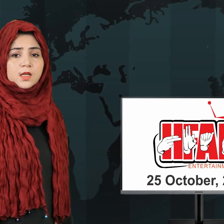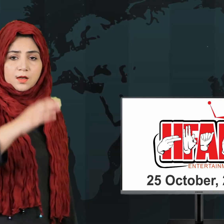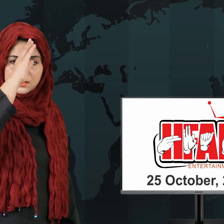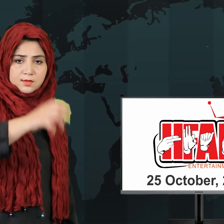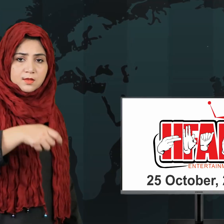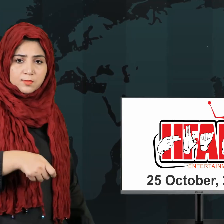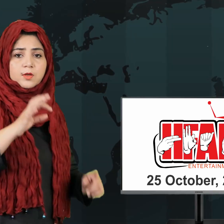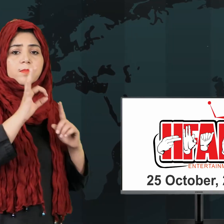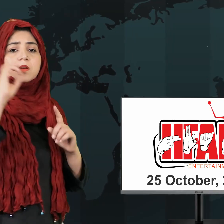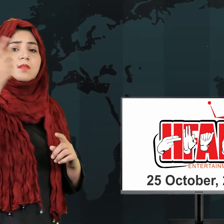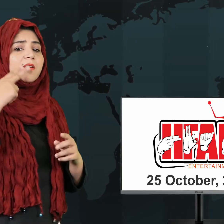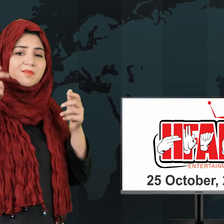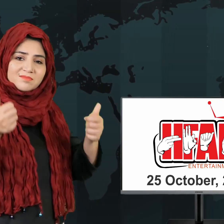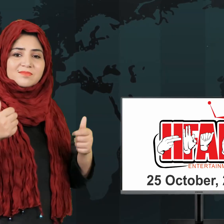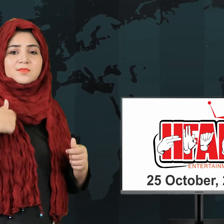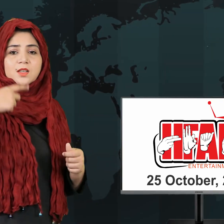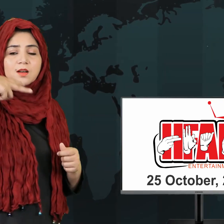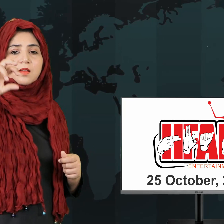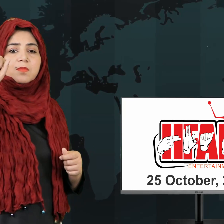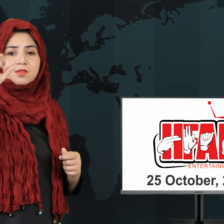असलाम लेकूंग, मैं हूँ सालिय जाहिद